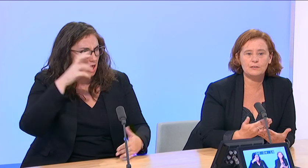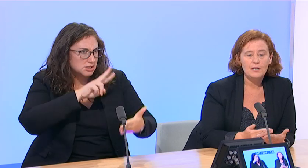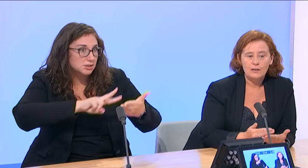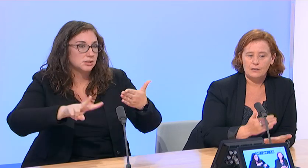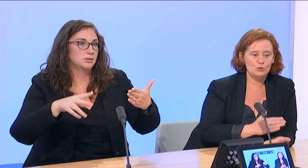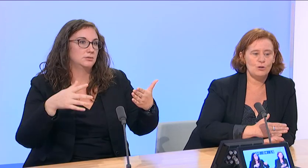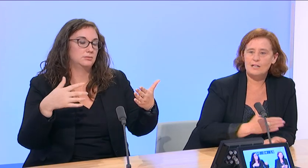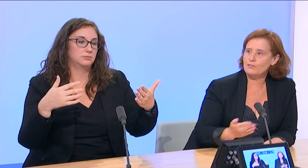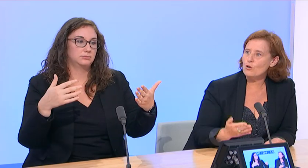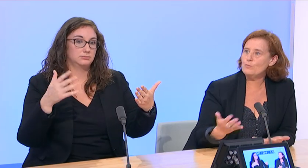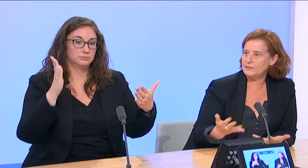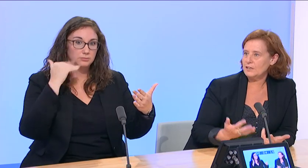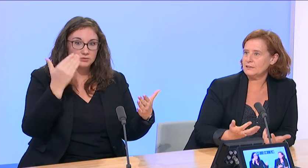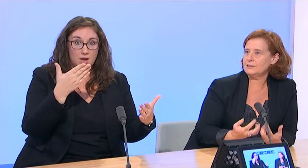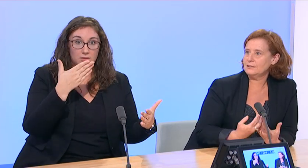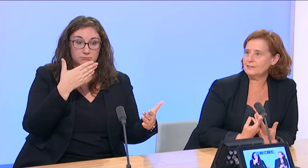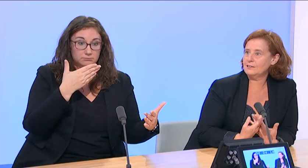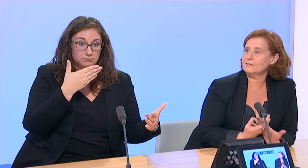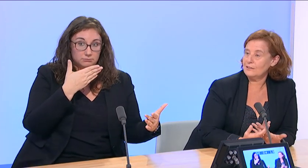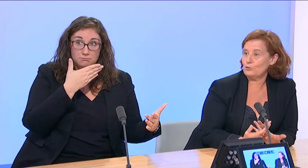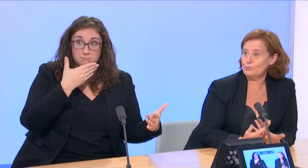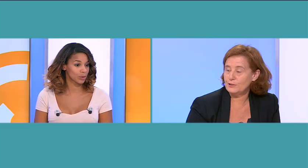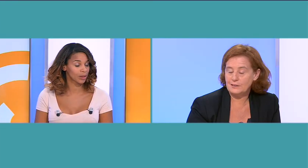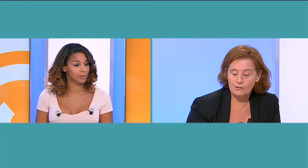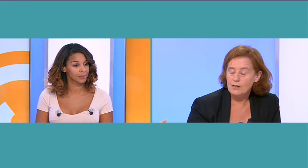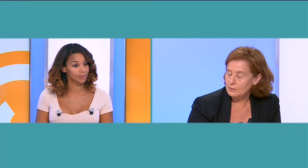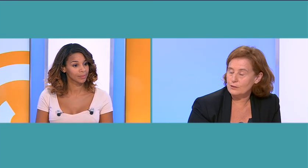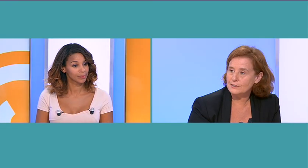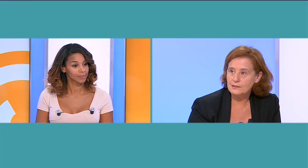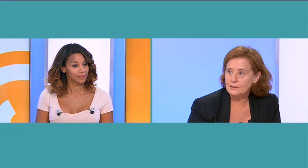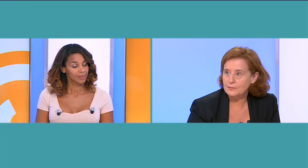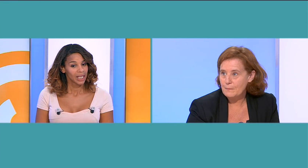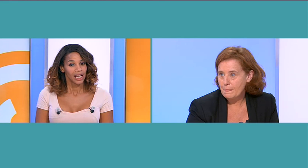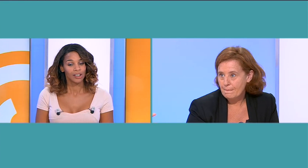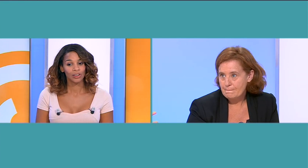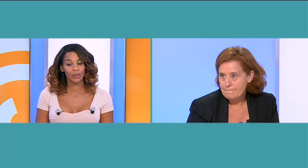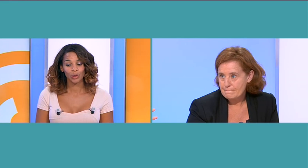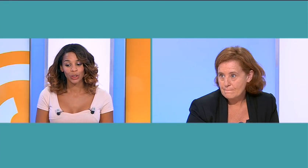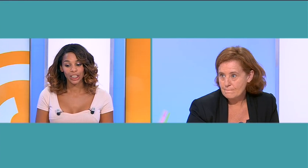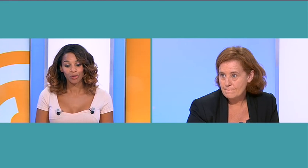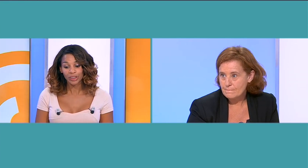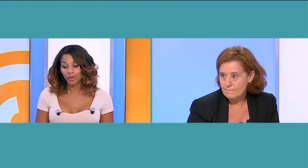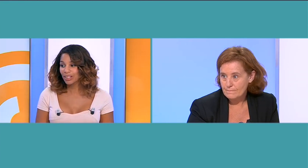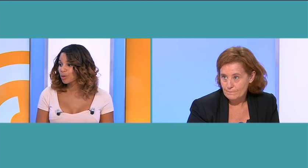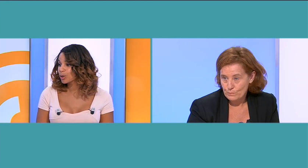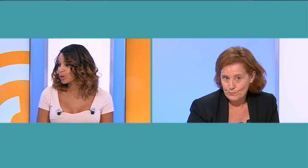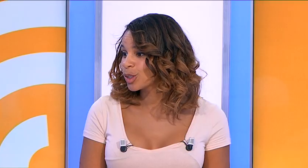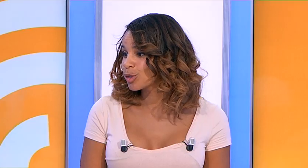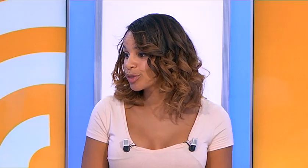'autant aller vers le média qui les intéresse le plus, à savoir la langue des signes. J'ai envie forcément que, Sophie,